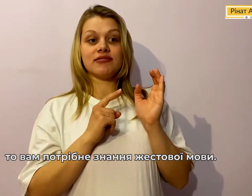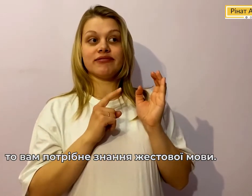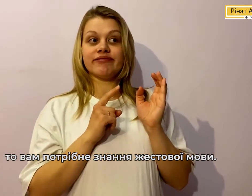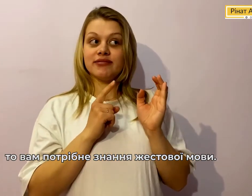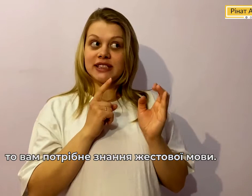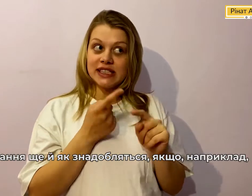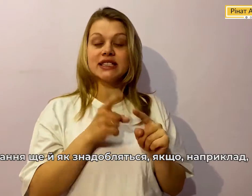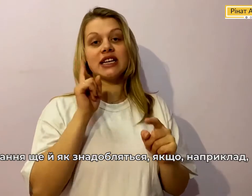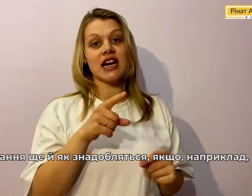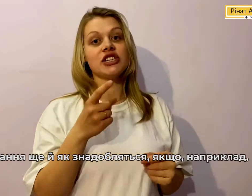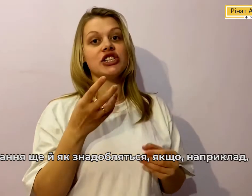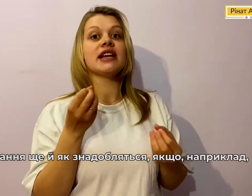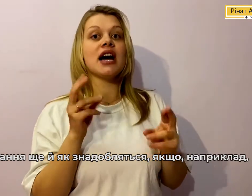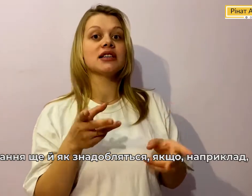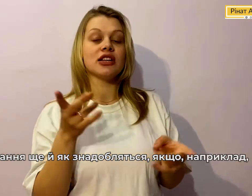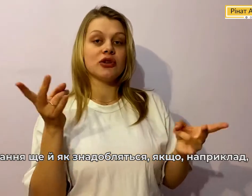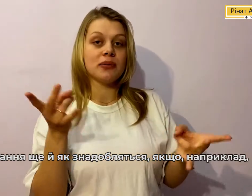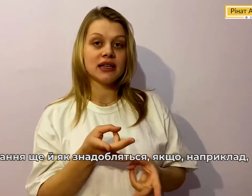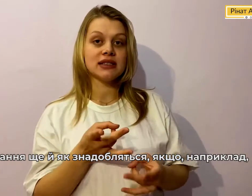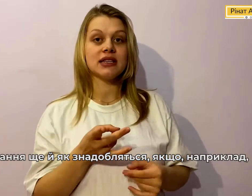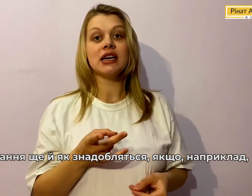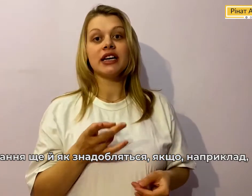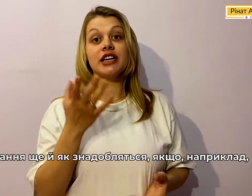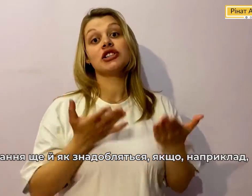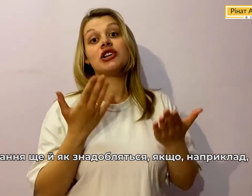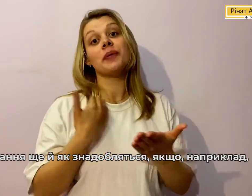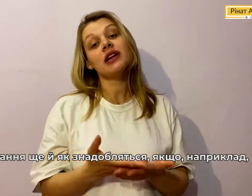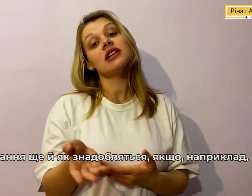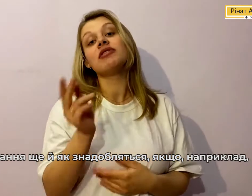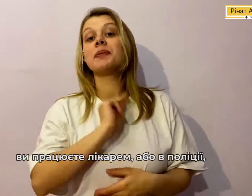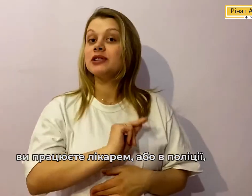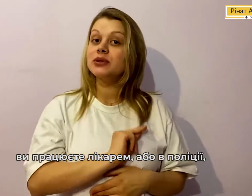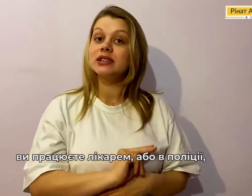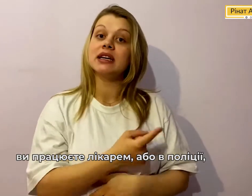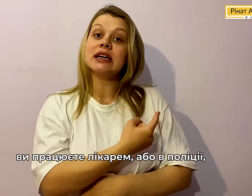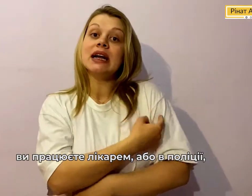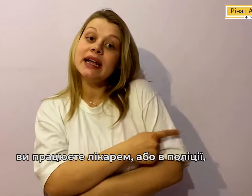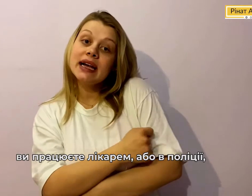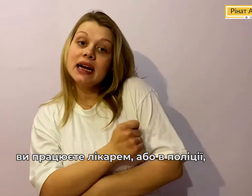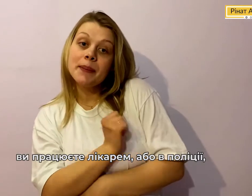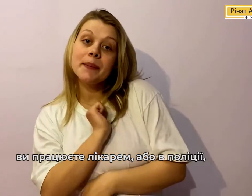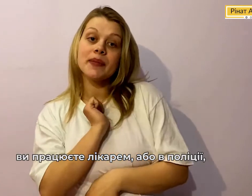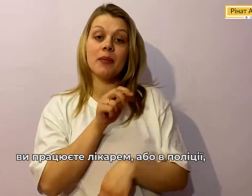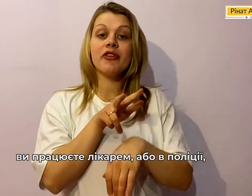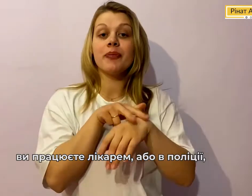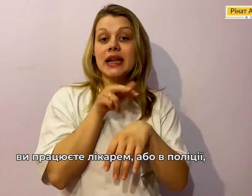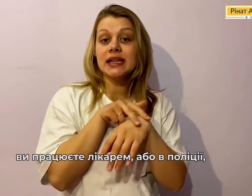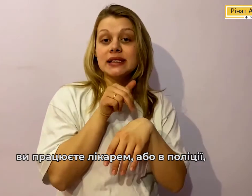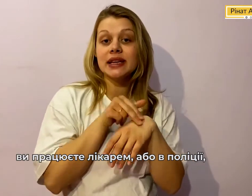Ці знання ще як знадобляться Якщо наприклад Ви працюєте лікарем Або в поліції